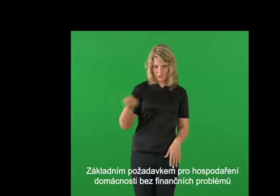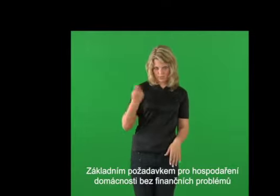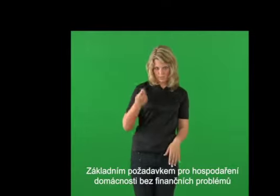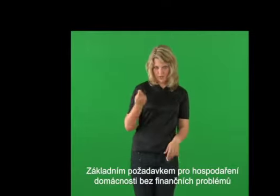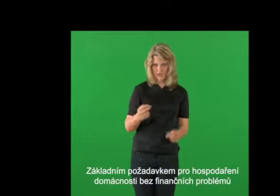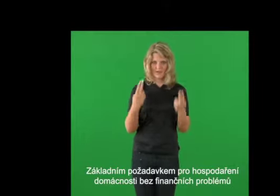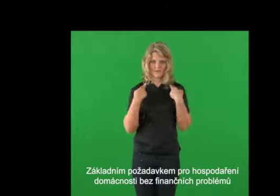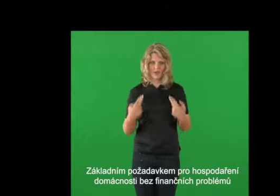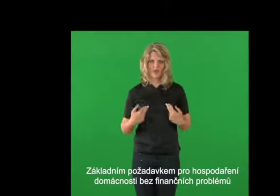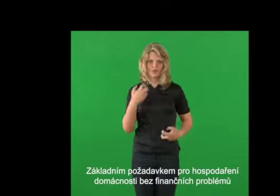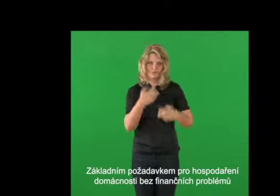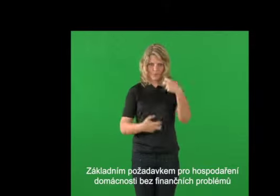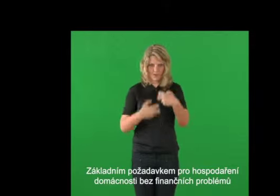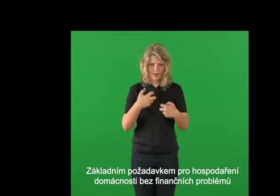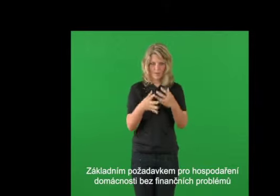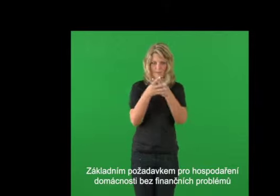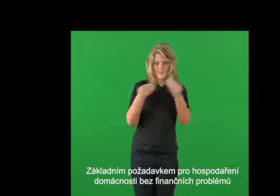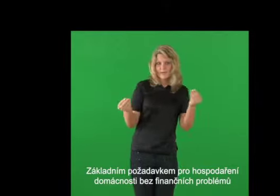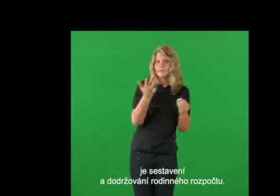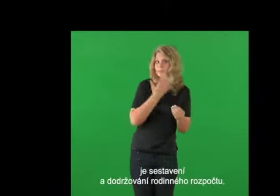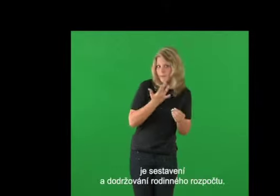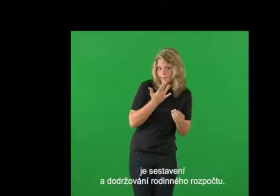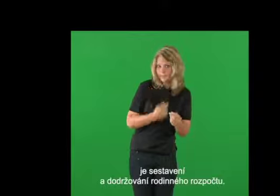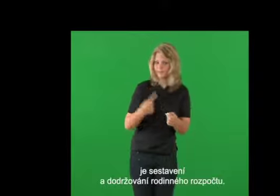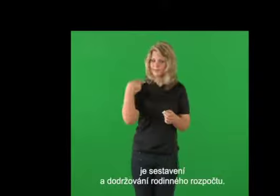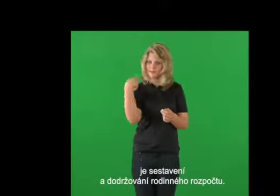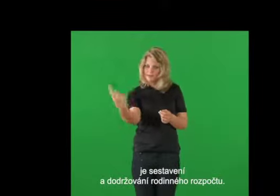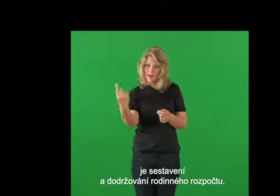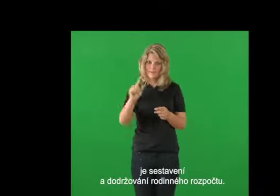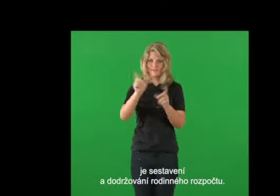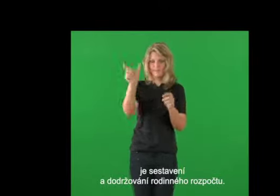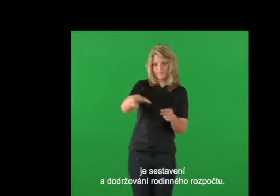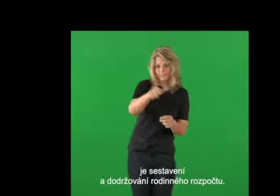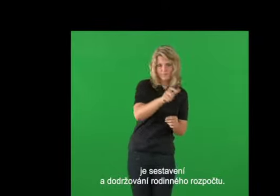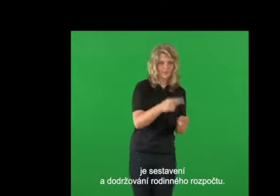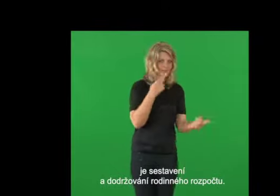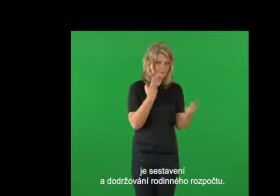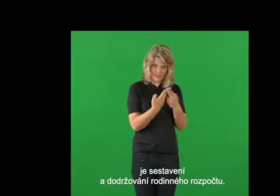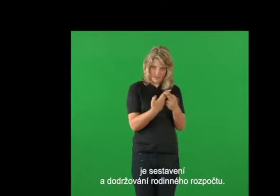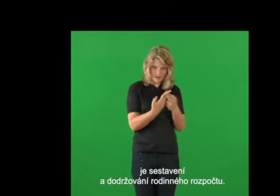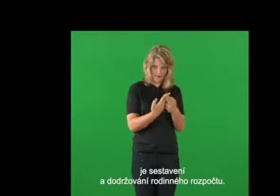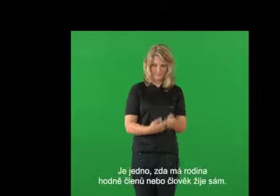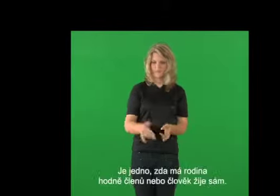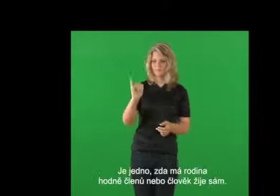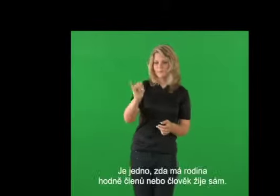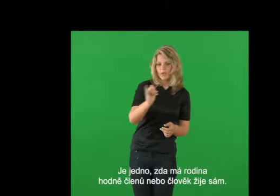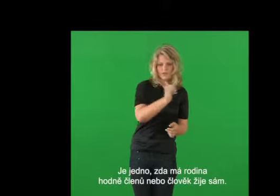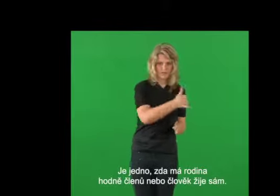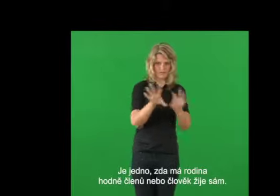Základním požadavkem pro hospodaření domácnosti bez finančních problémů je sestavování a dodržování rodinného rozpočtu.